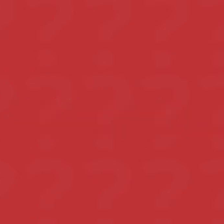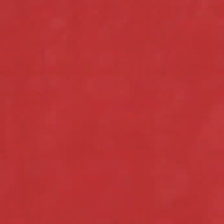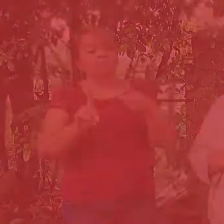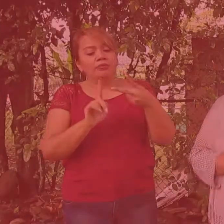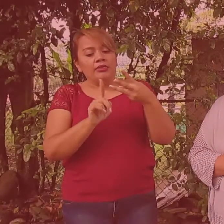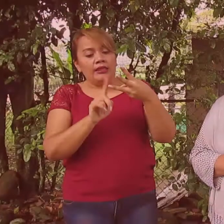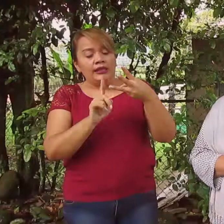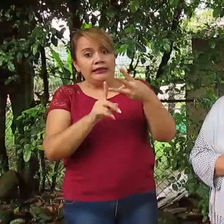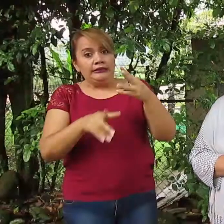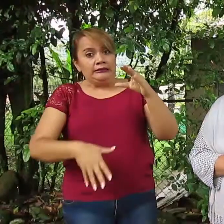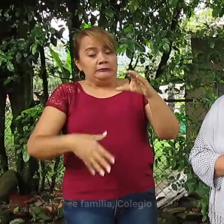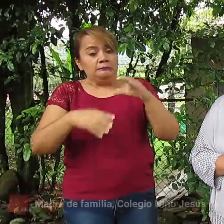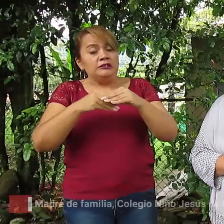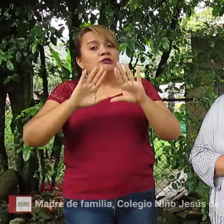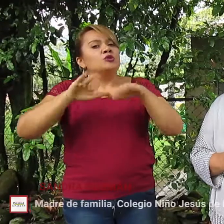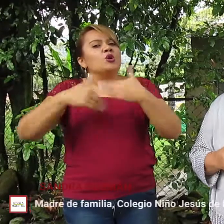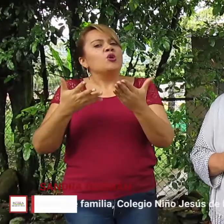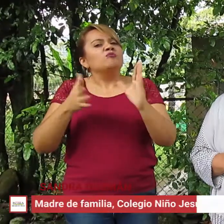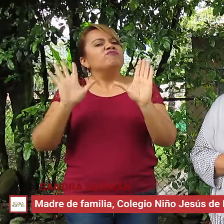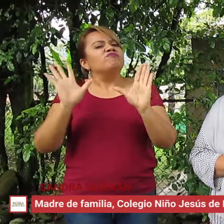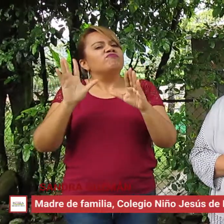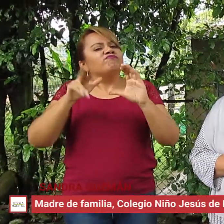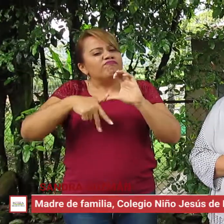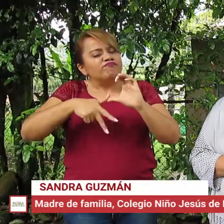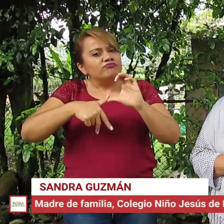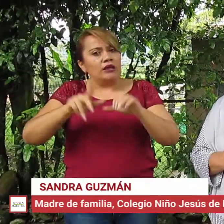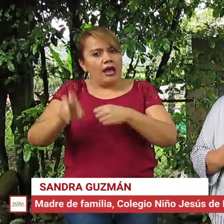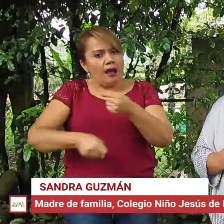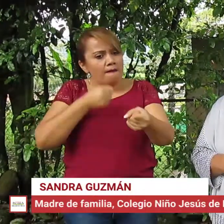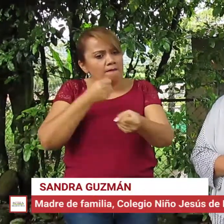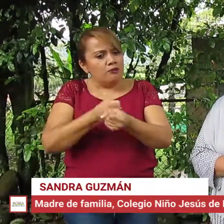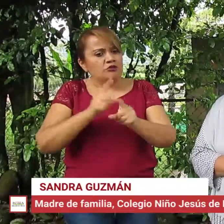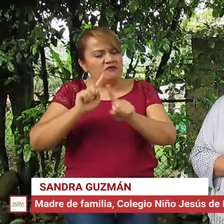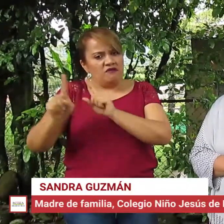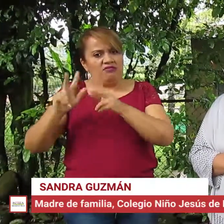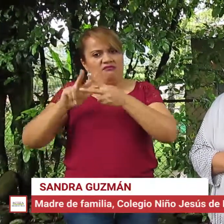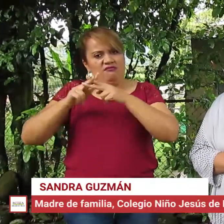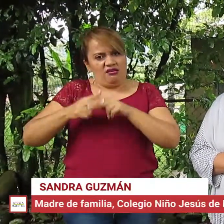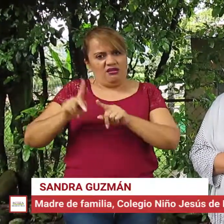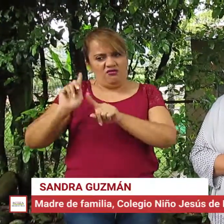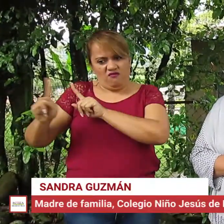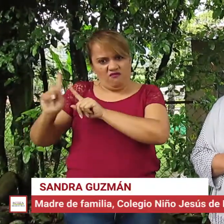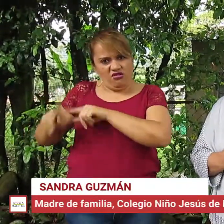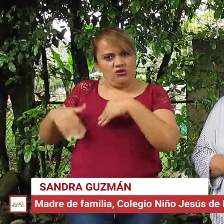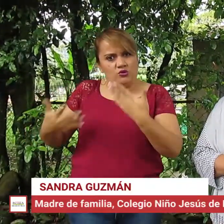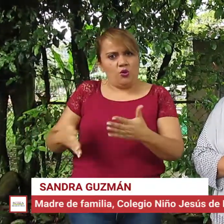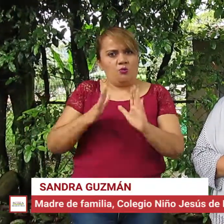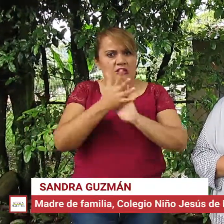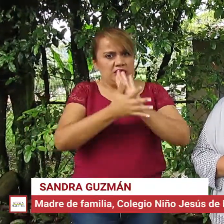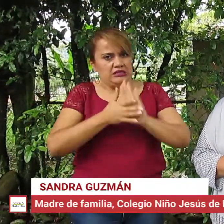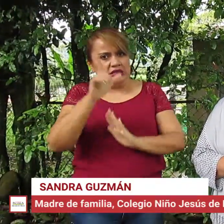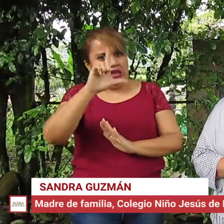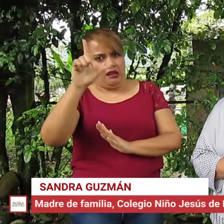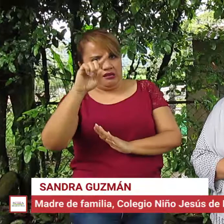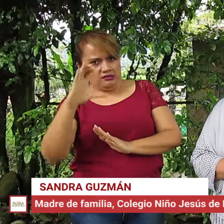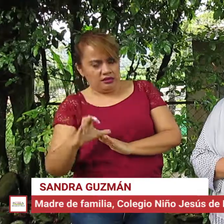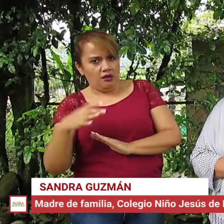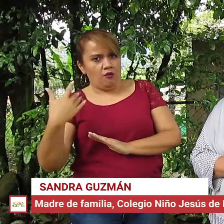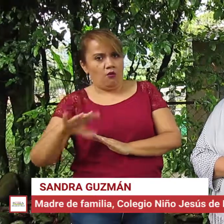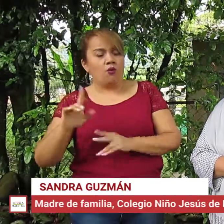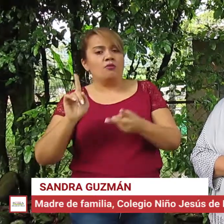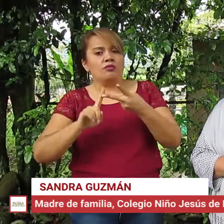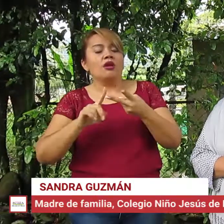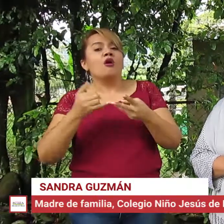¿Qué ayuda a los padres de familia y apoyo con talleres de lengua de señas? Los chicos